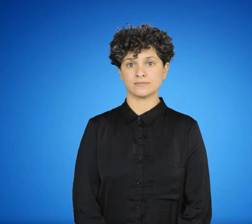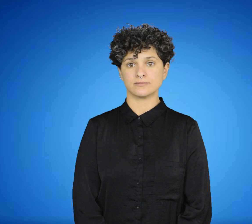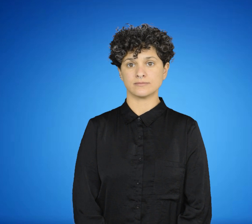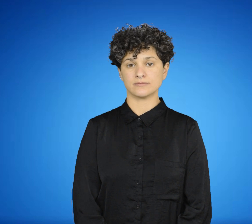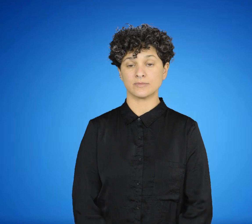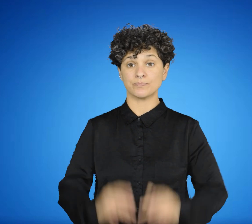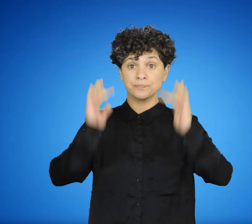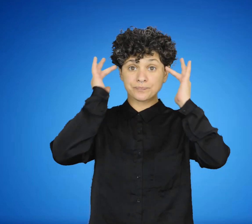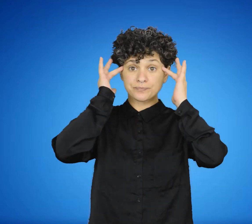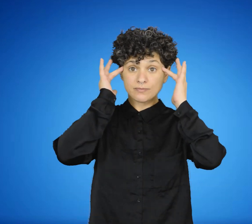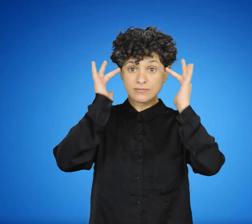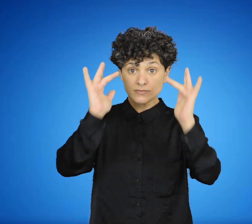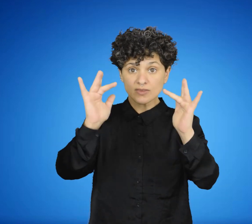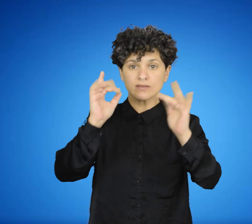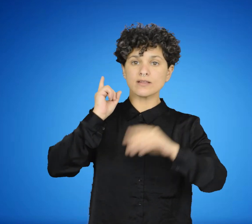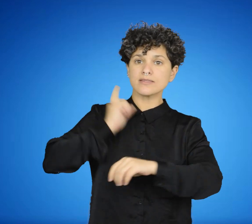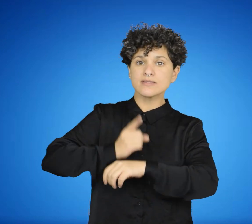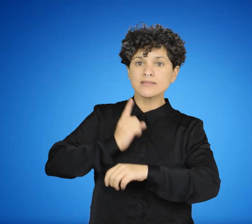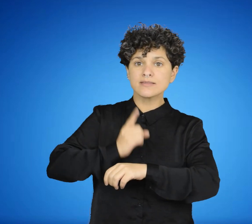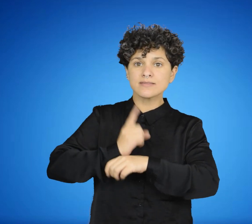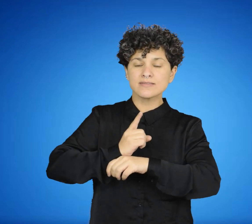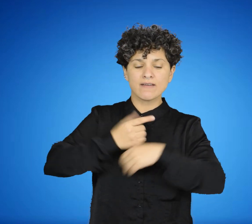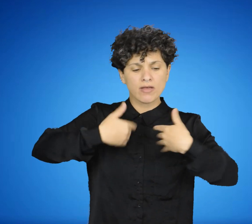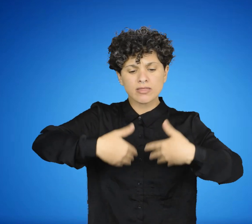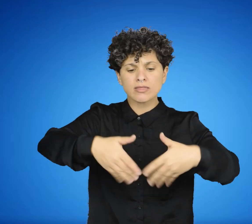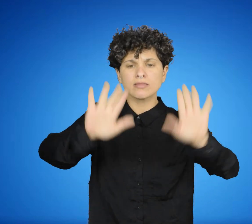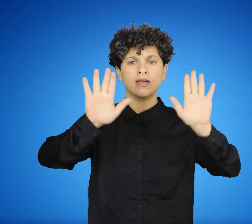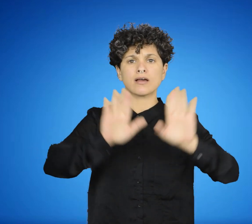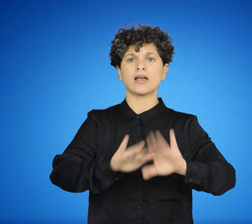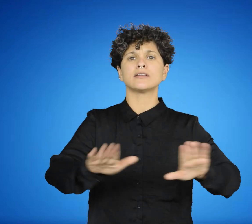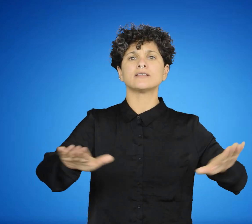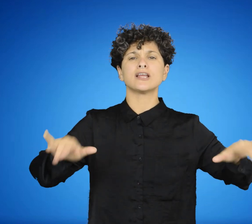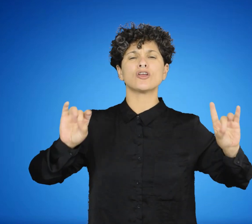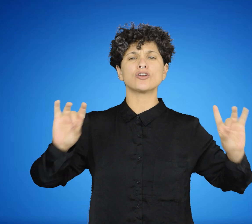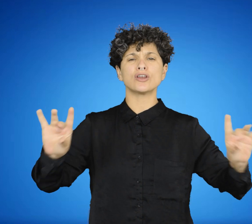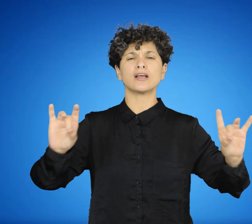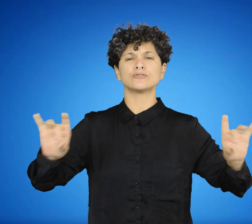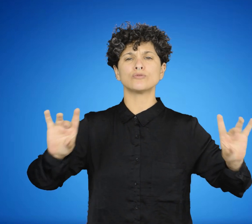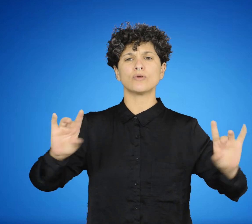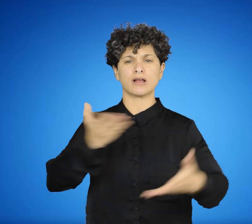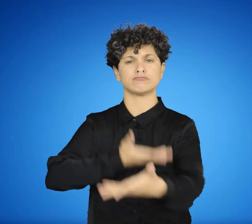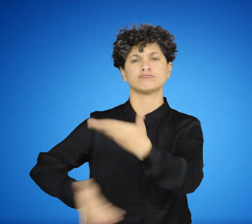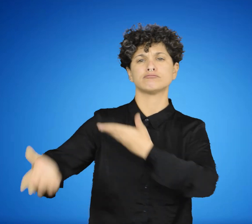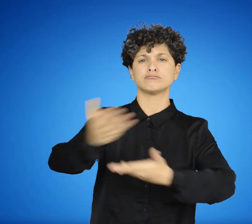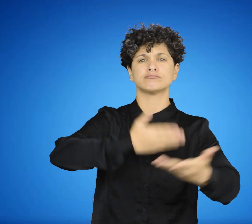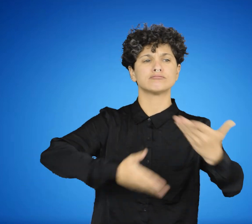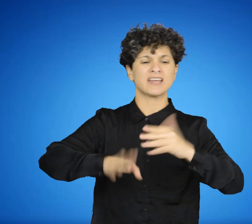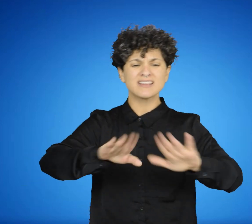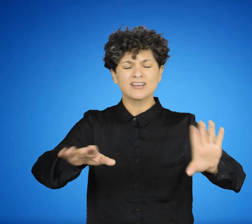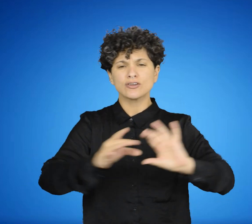Defiende la educación de los niños dejándolos ser niños, en libertad, sin excesiva protección, está contra el